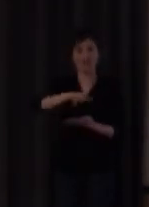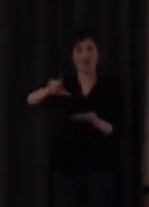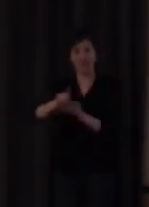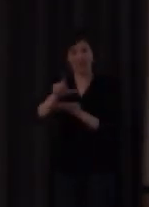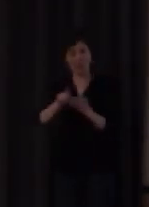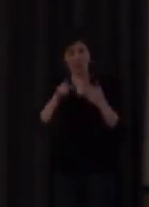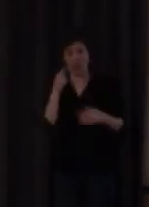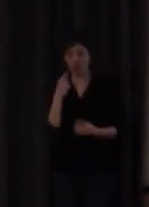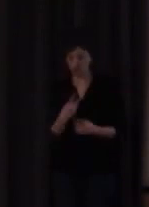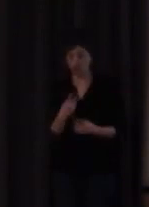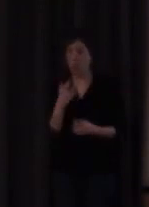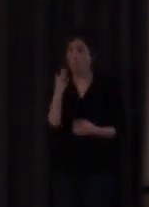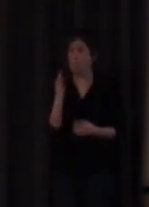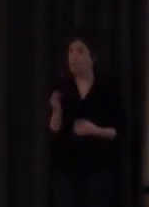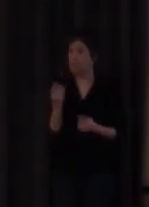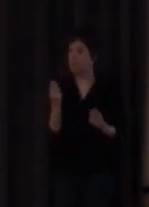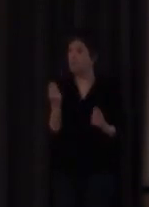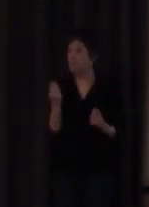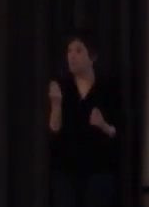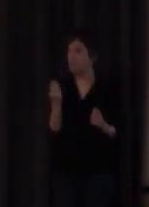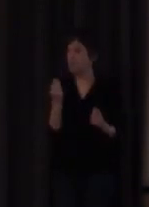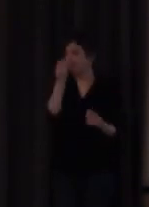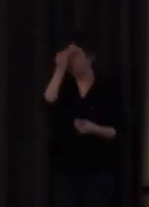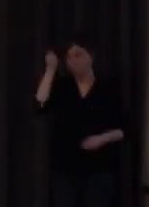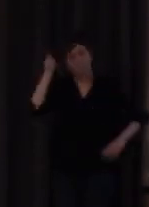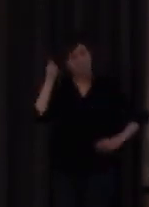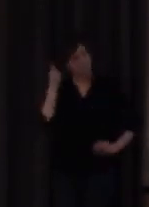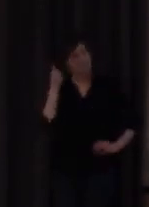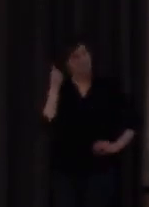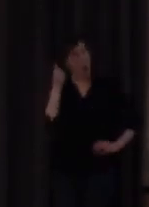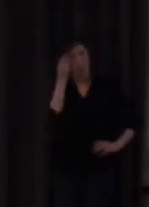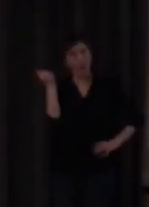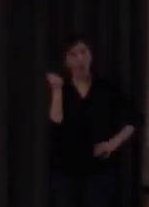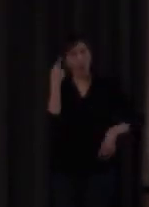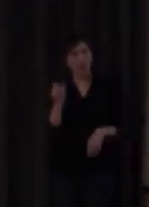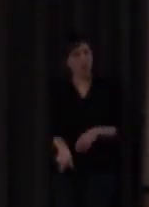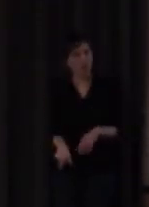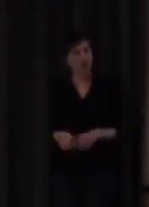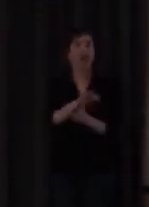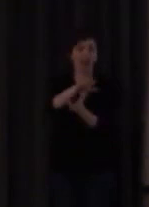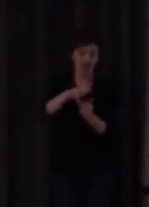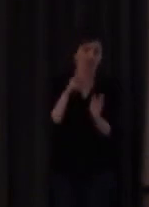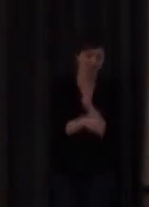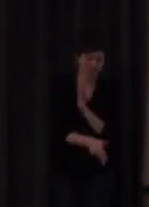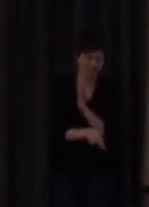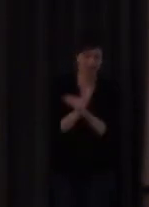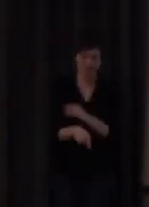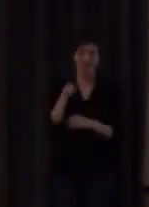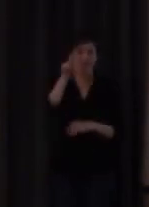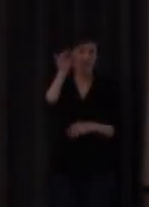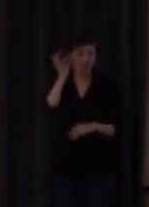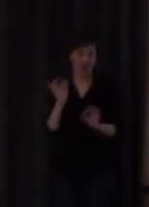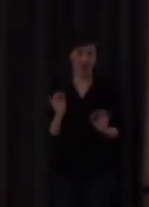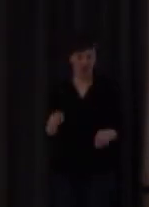y me dejaré alguien en el tintero y geografía historia y una profesora de geografía